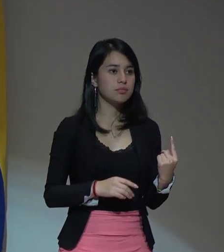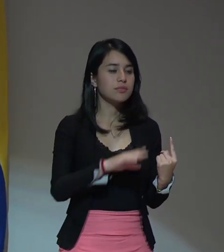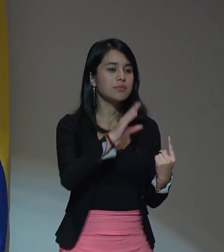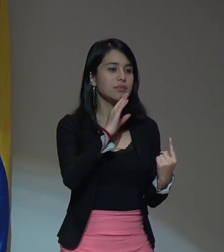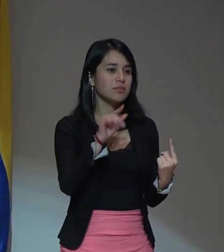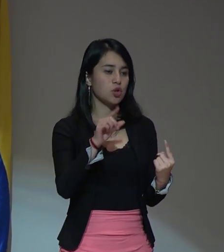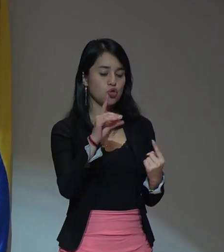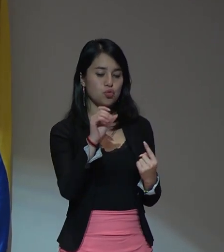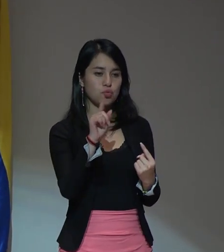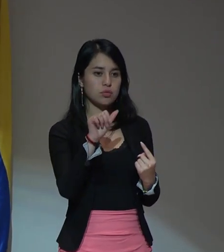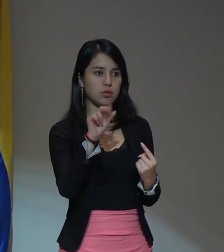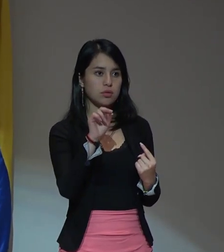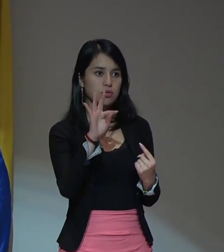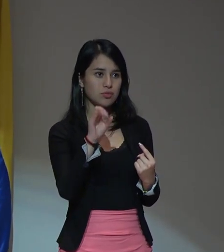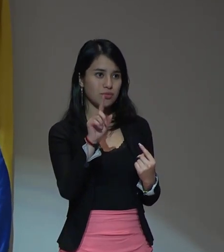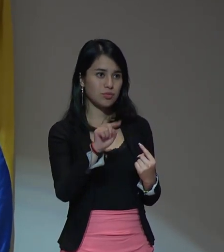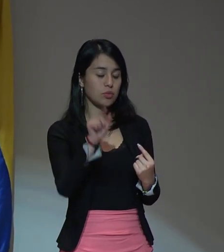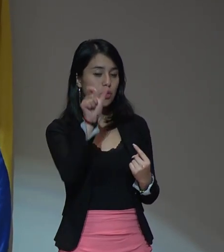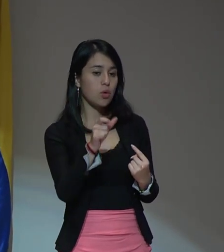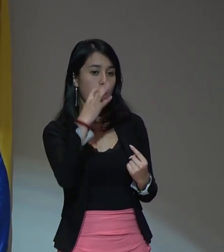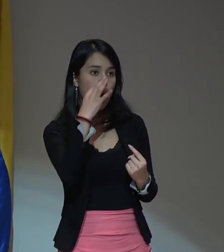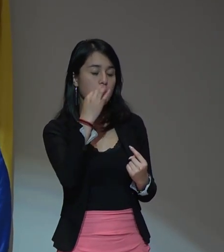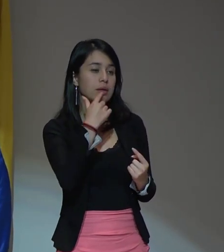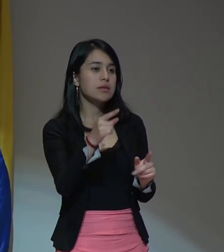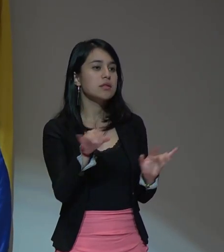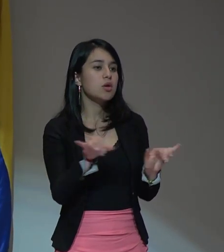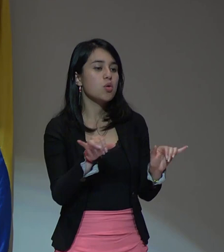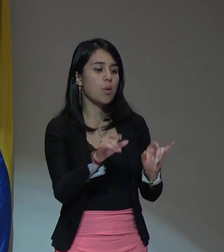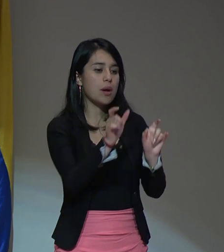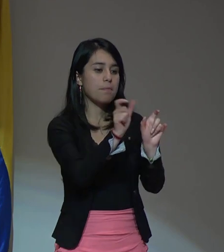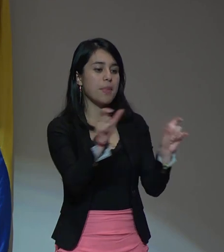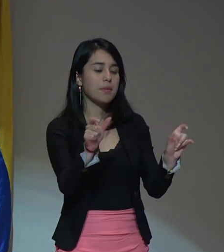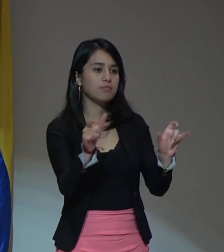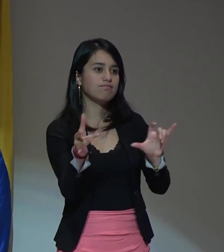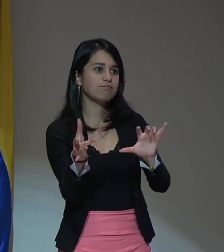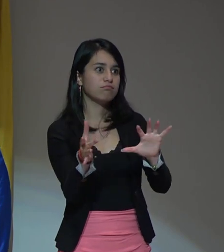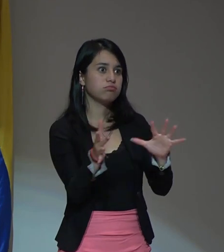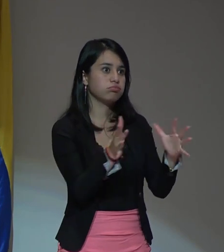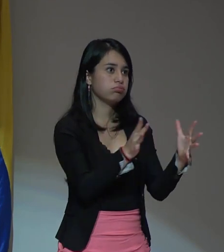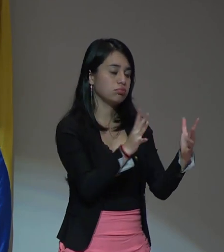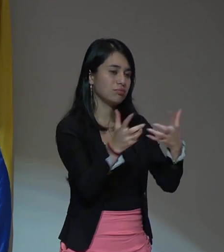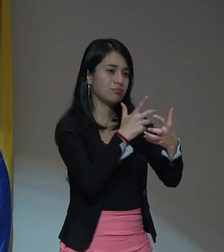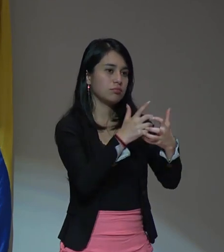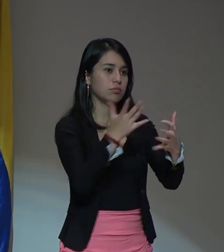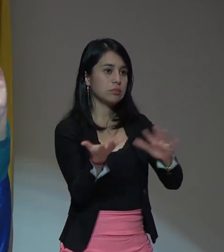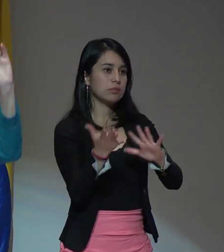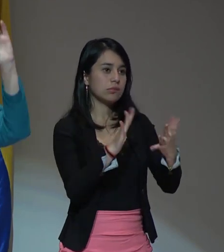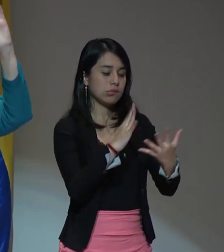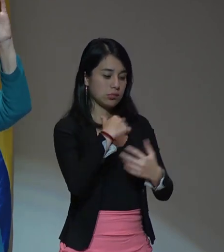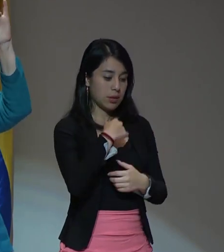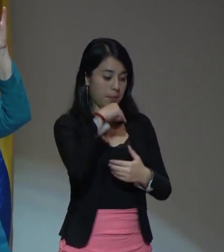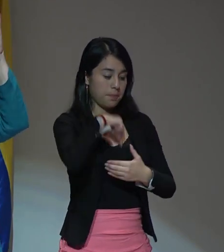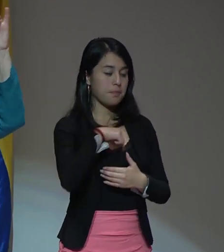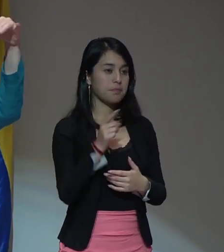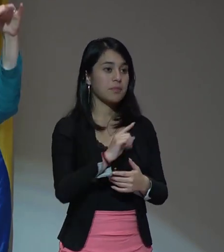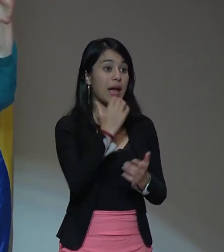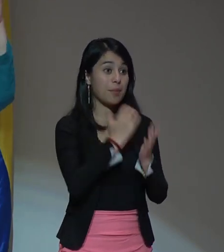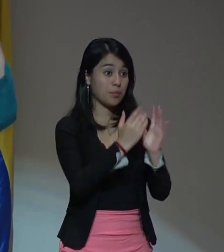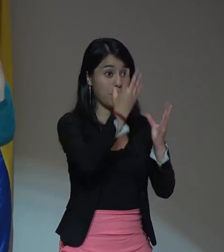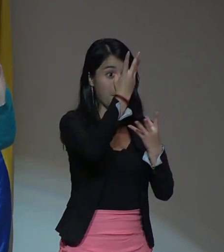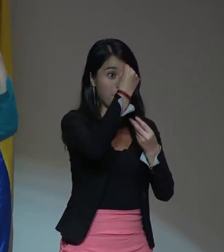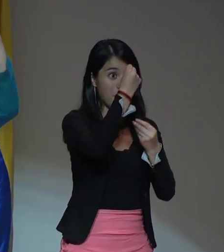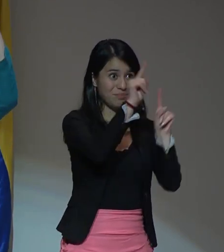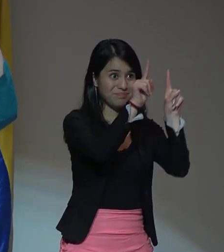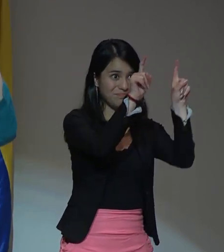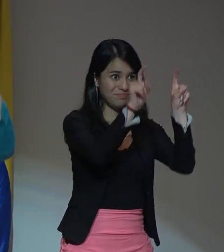santos lo llama el genocidio epistémico porque si los valores